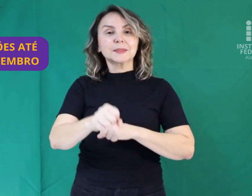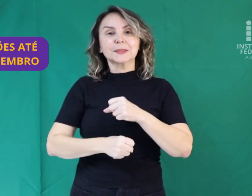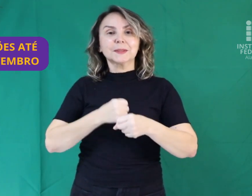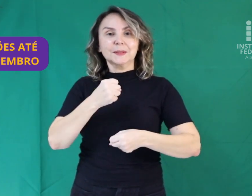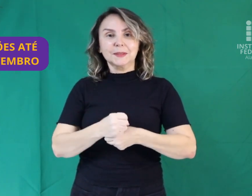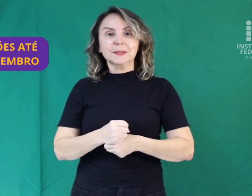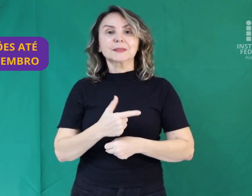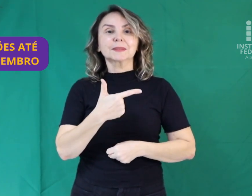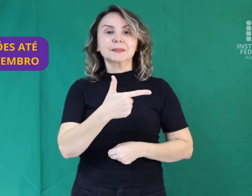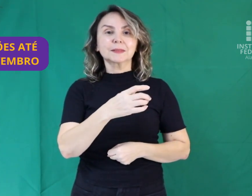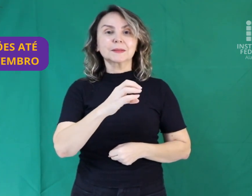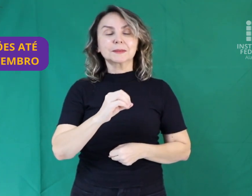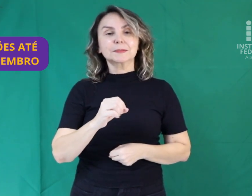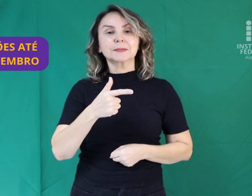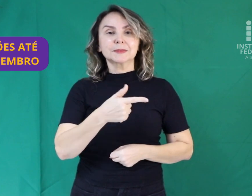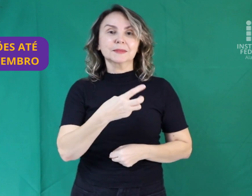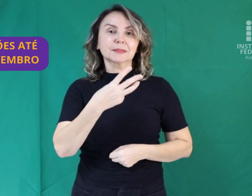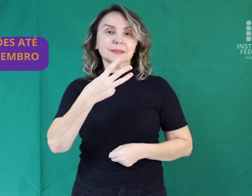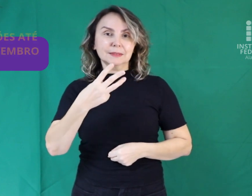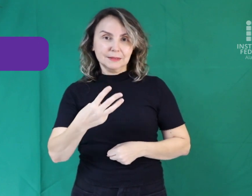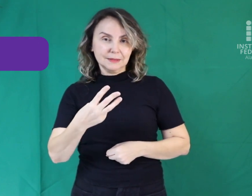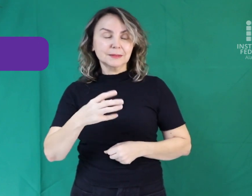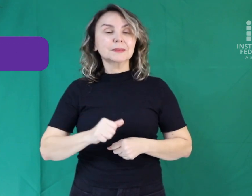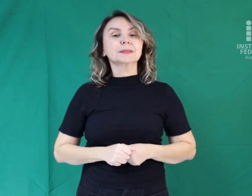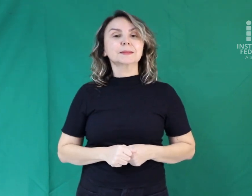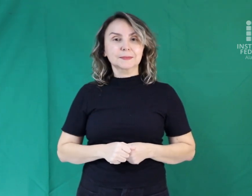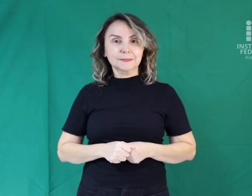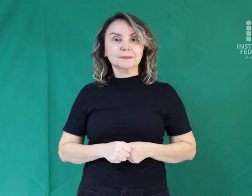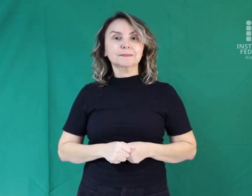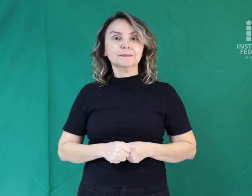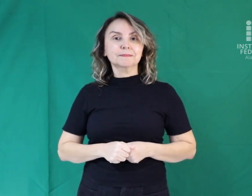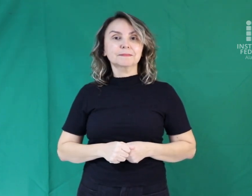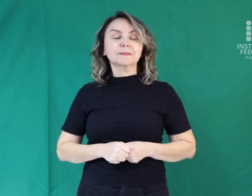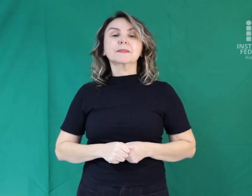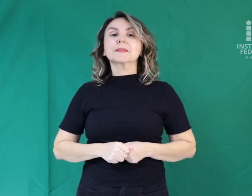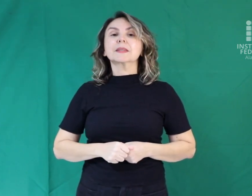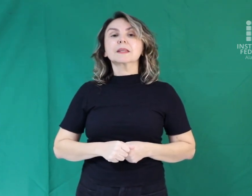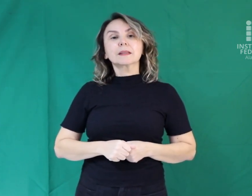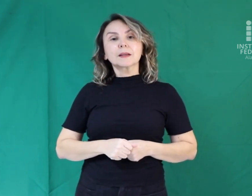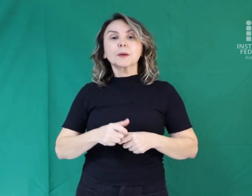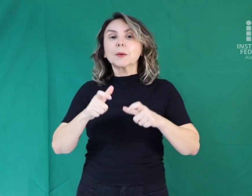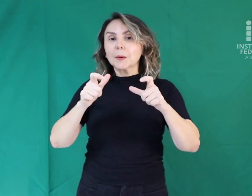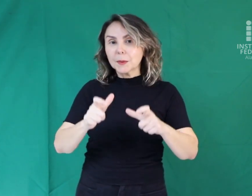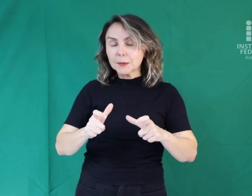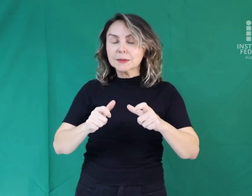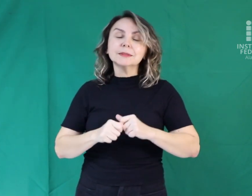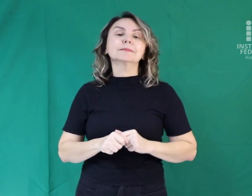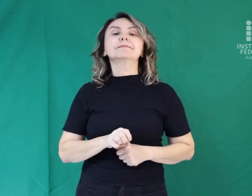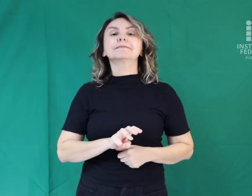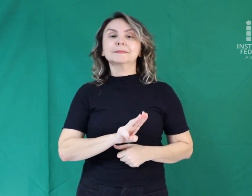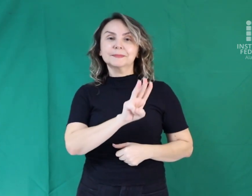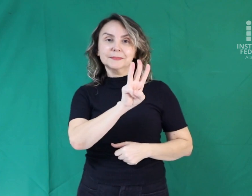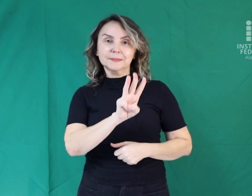Elas são feitas exclusivamente pela página www